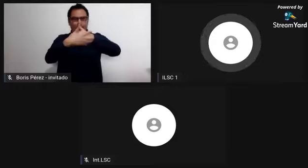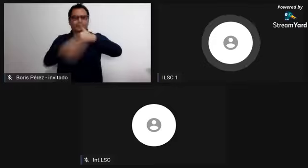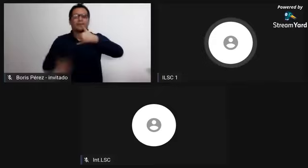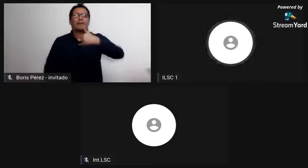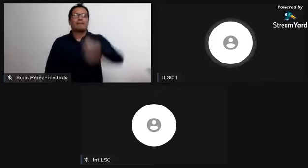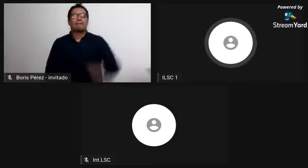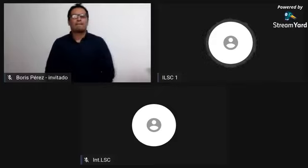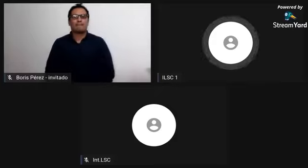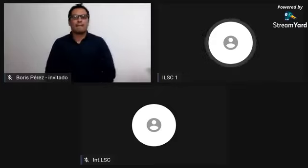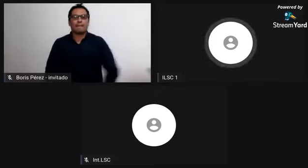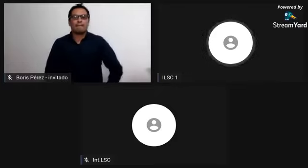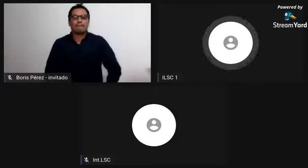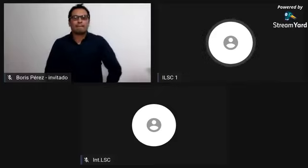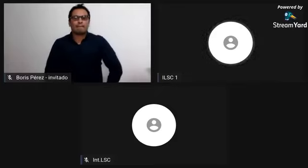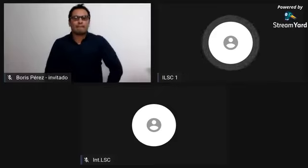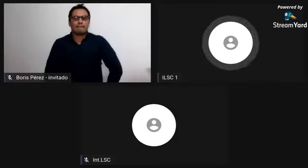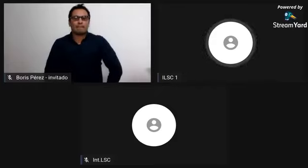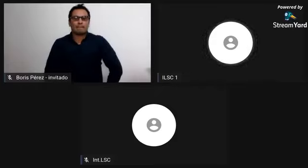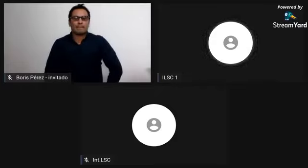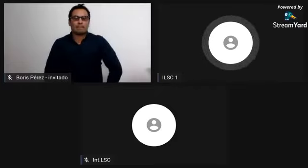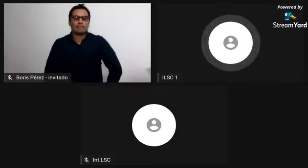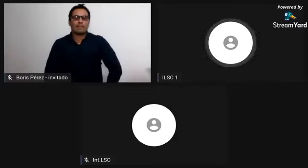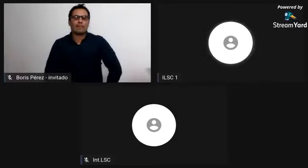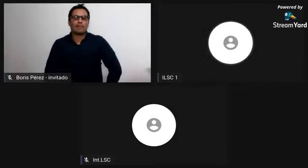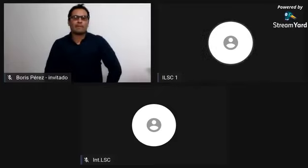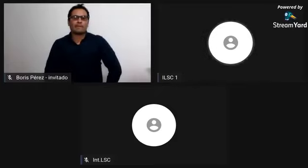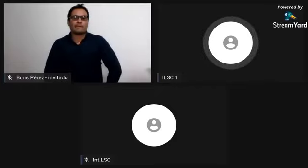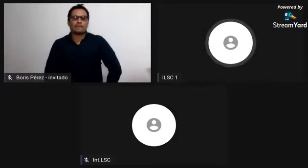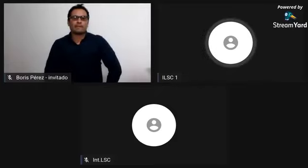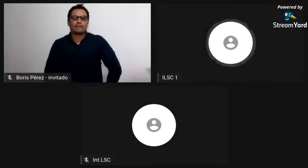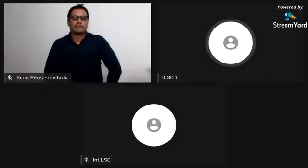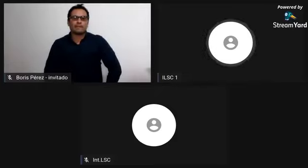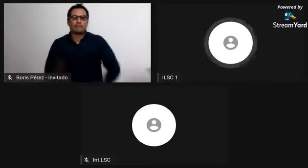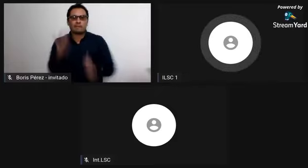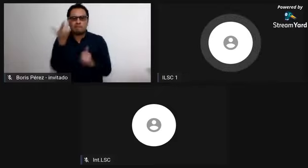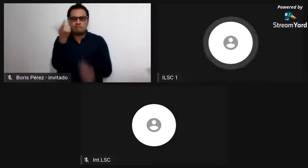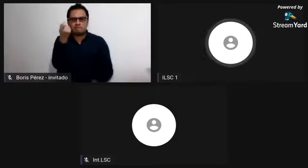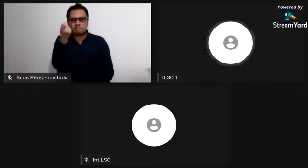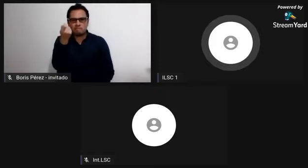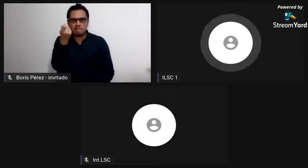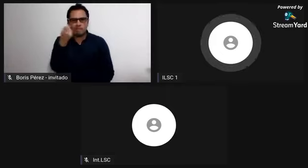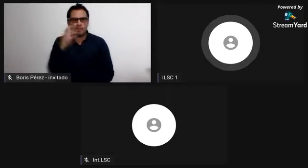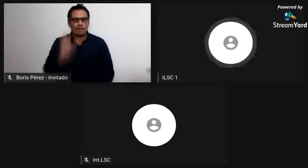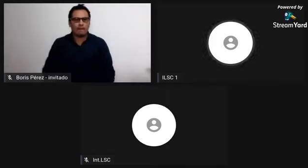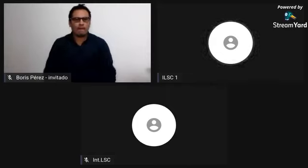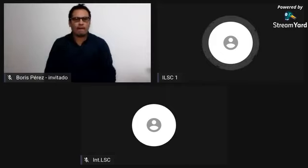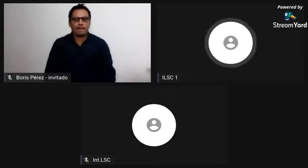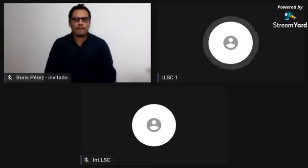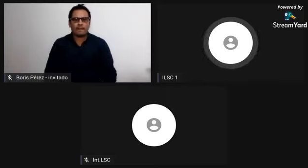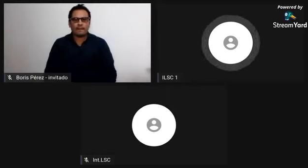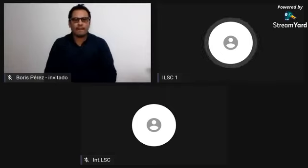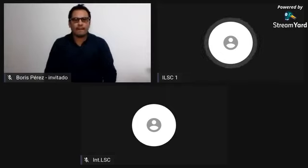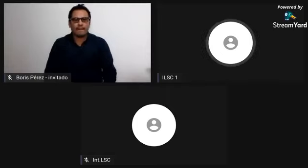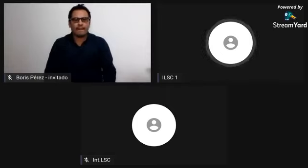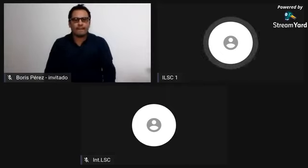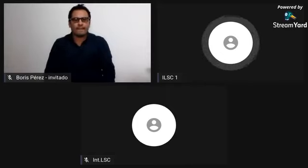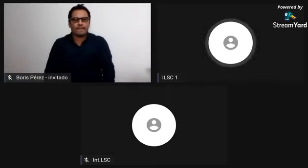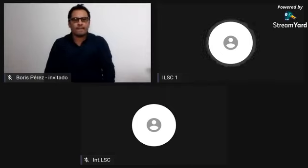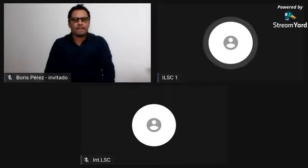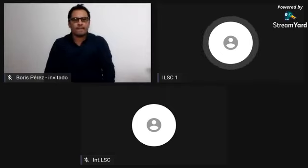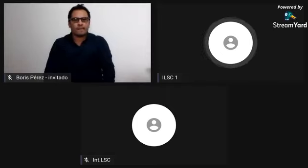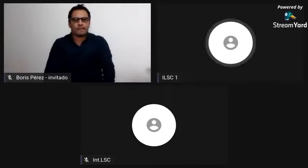que entender principalmente que las principales las primeras personas